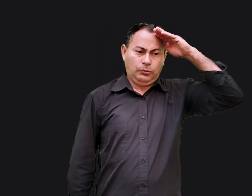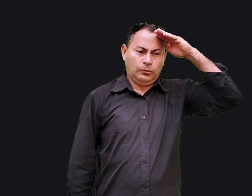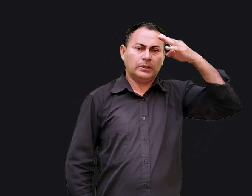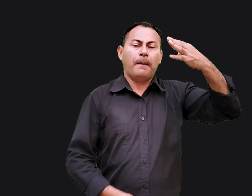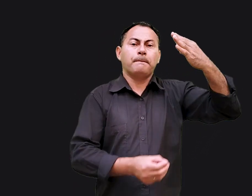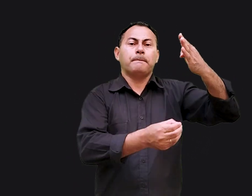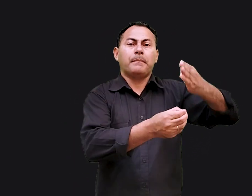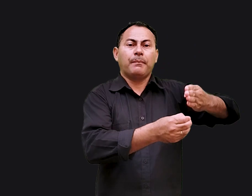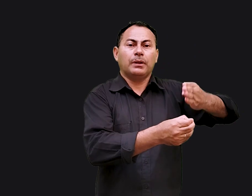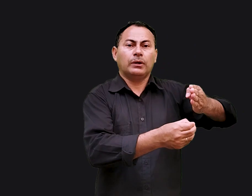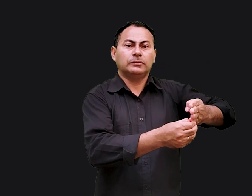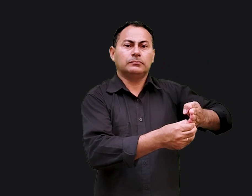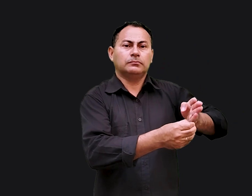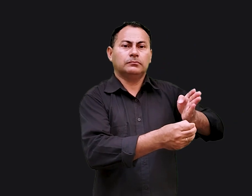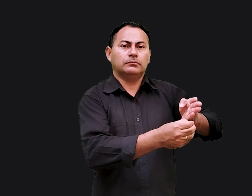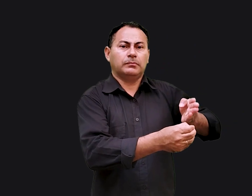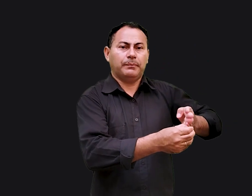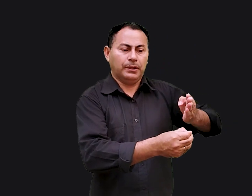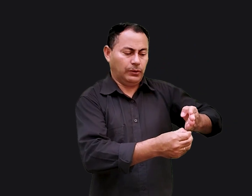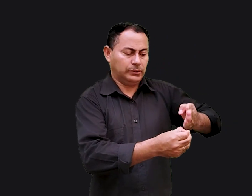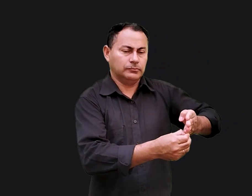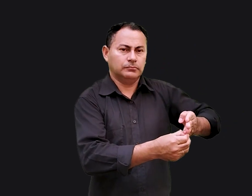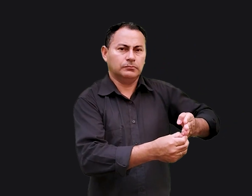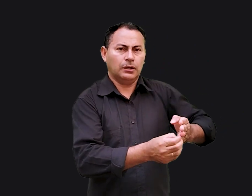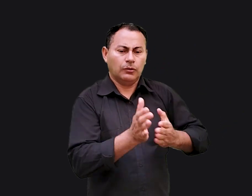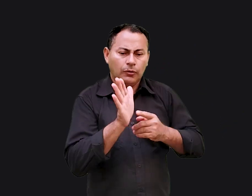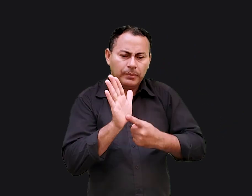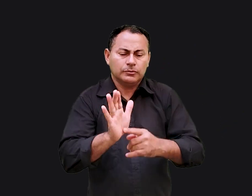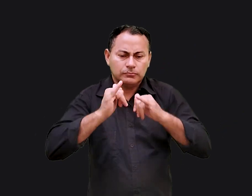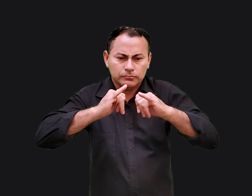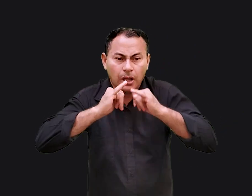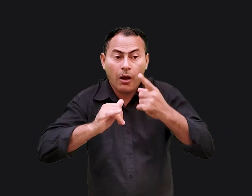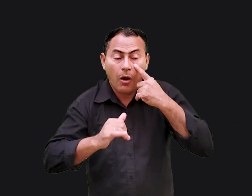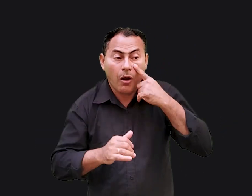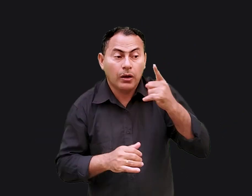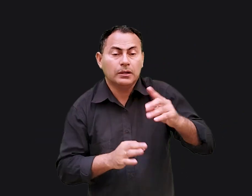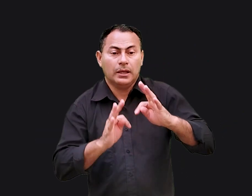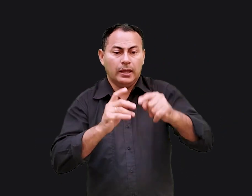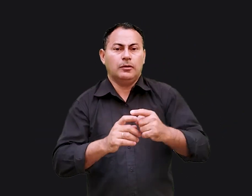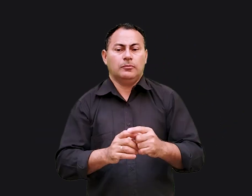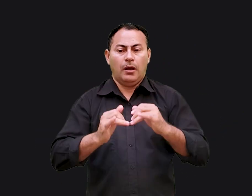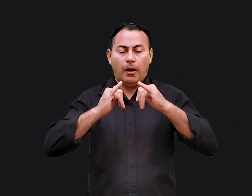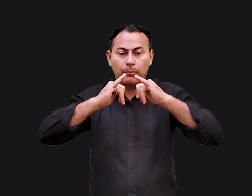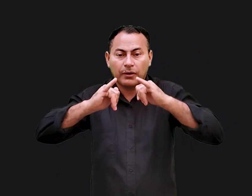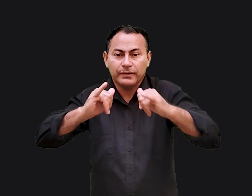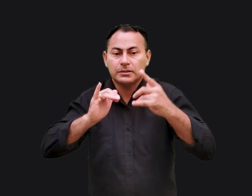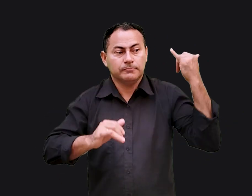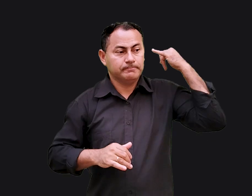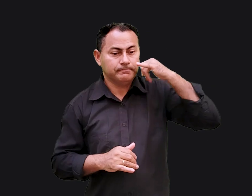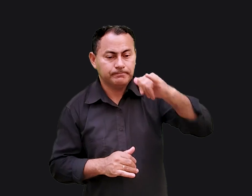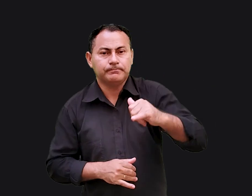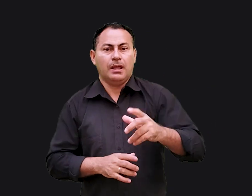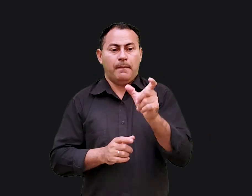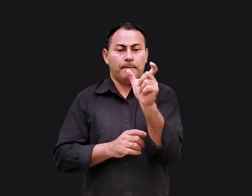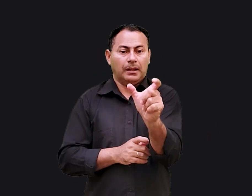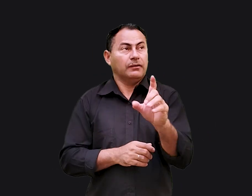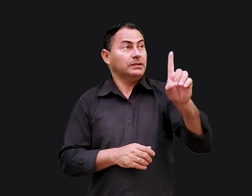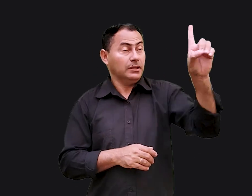exércitos babilônicos começaram a cercar Jerusalém, ele começou a pregar. Olha, isto é uma profecia, é a